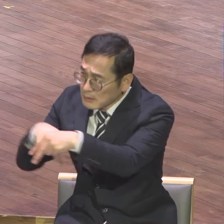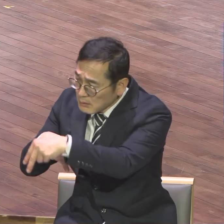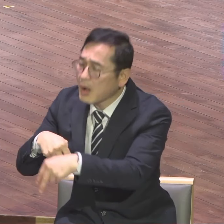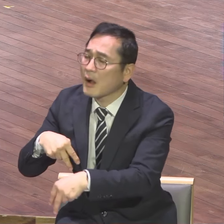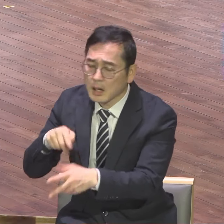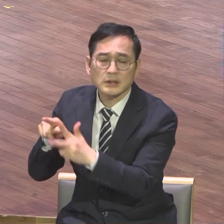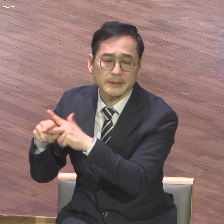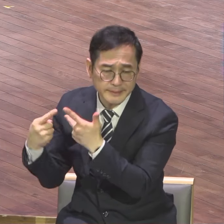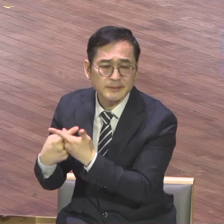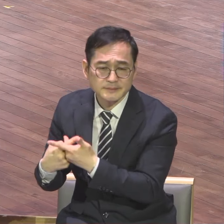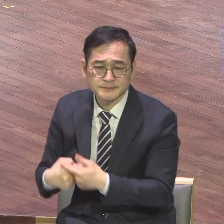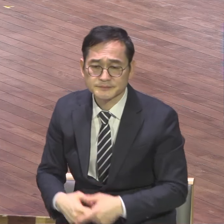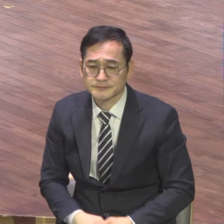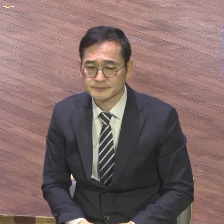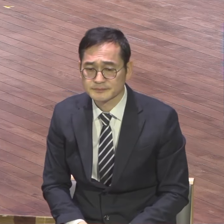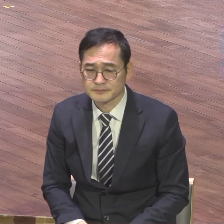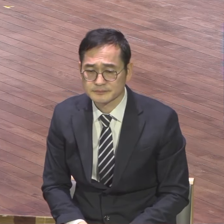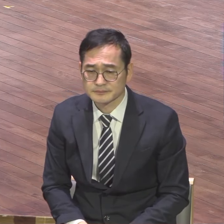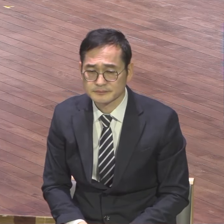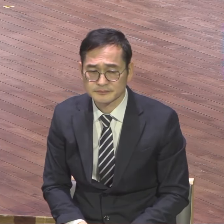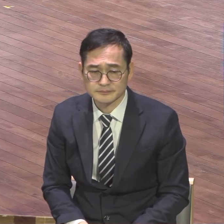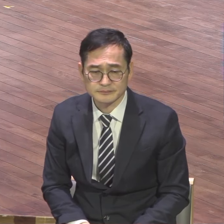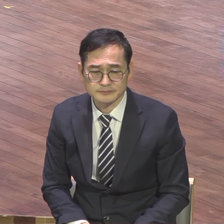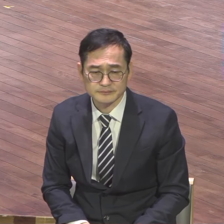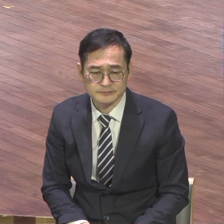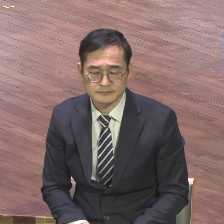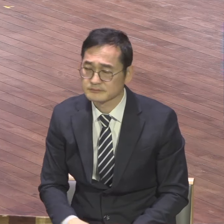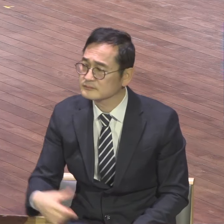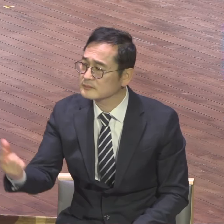그렇게 여러분이 정말 그럴 수 있어야 돼요